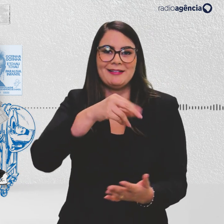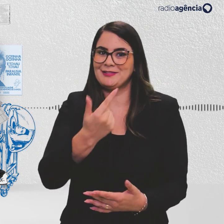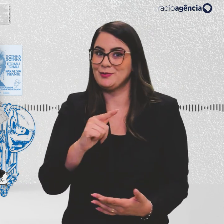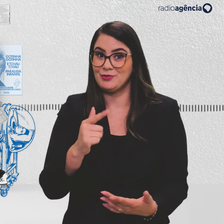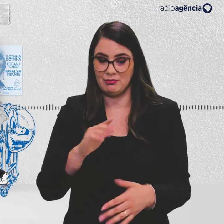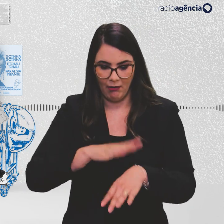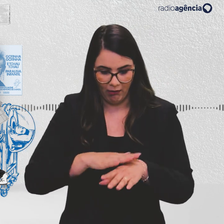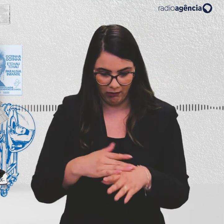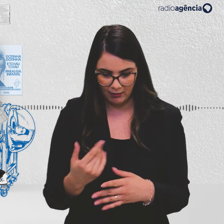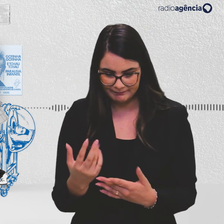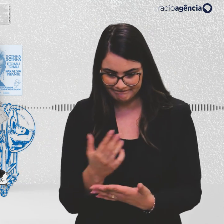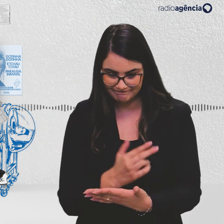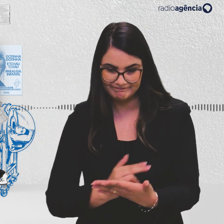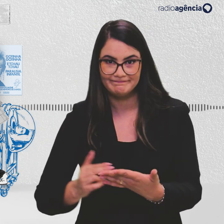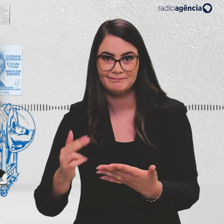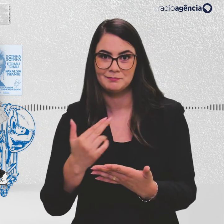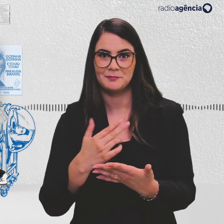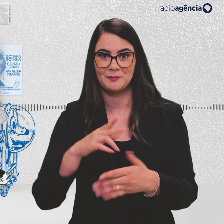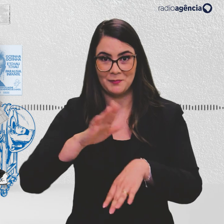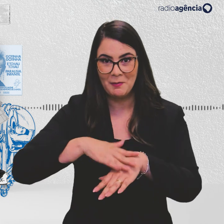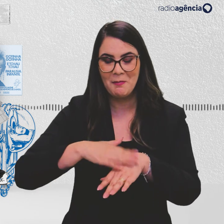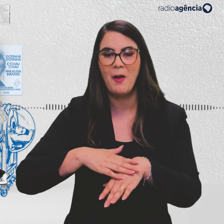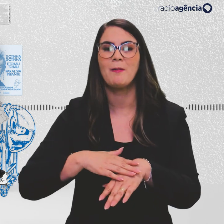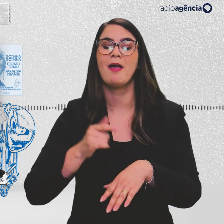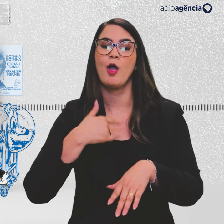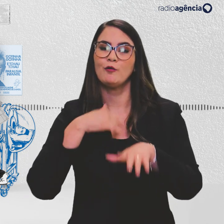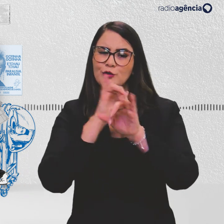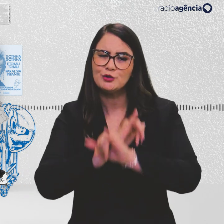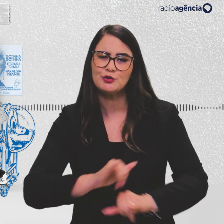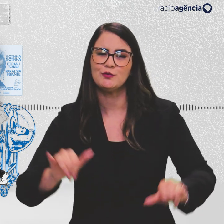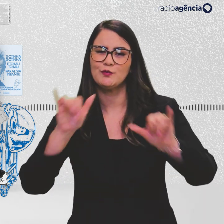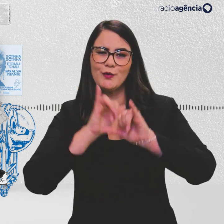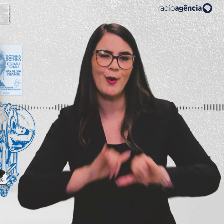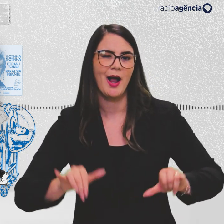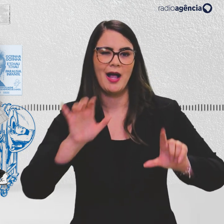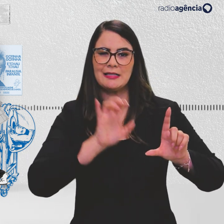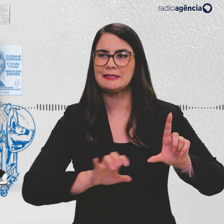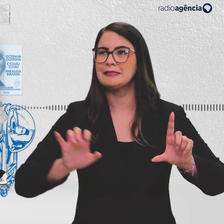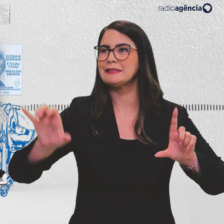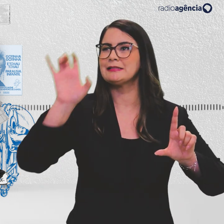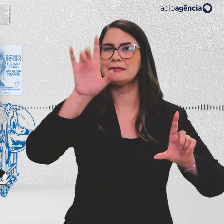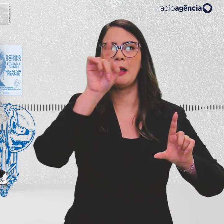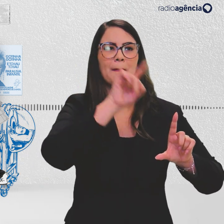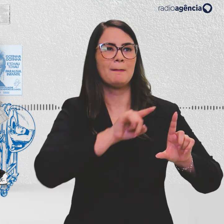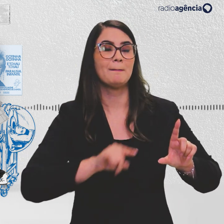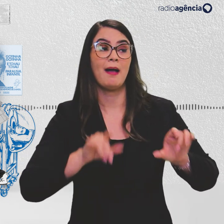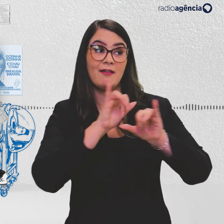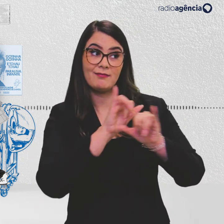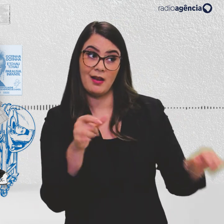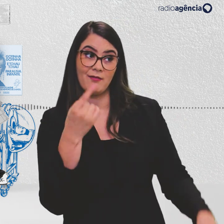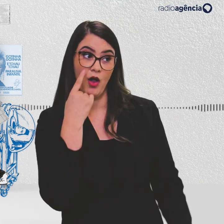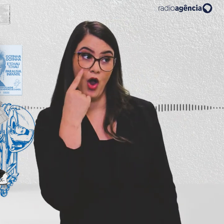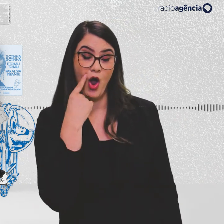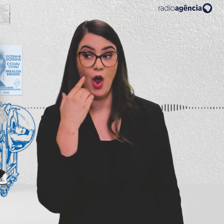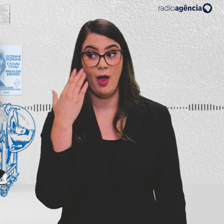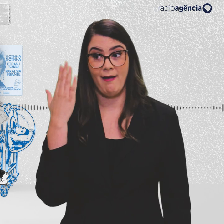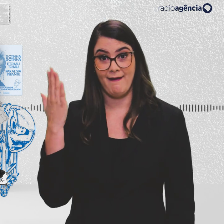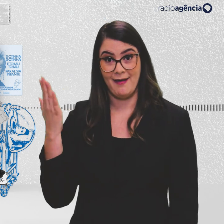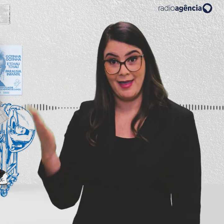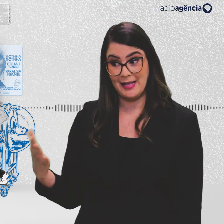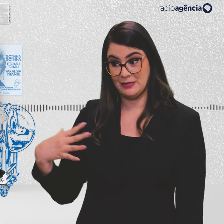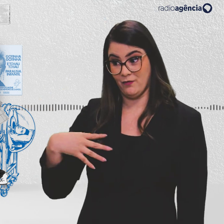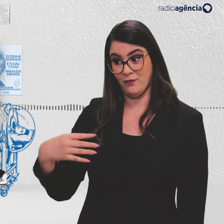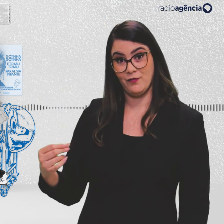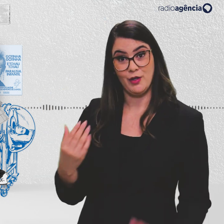feita na mão, né? E aí eu me lembro que eu fui divulgá-lo em todos os estados, né? E dizia para elas, assim, olha, esse aqui é o